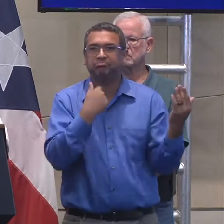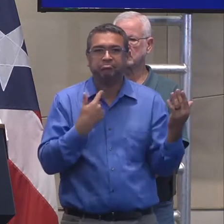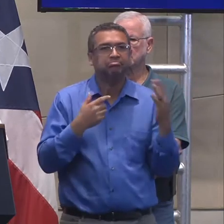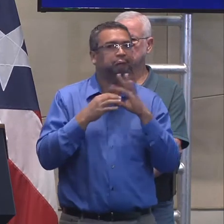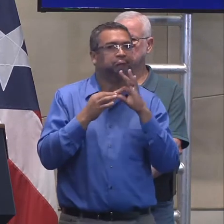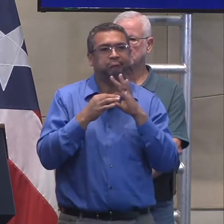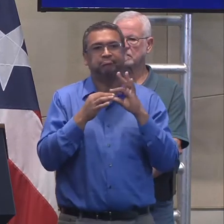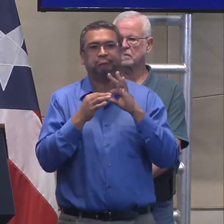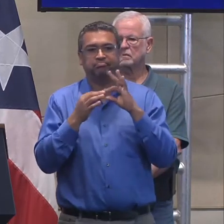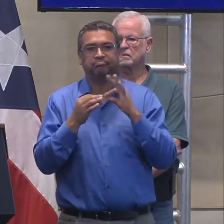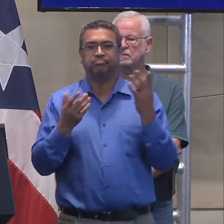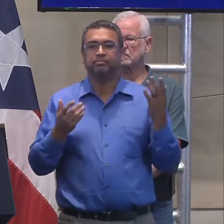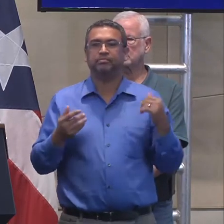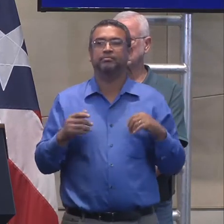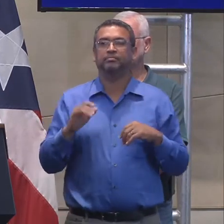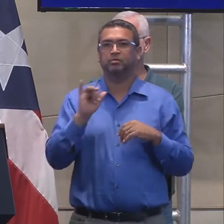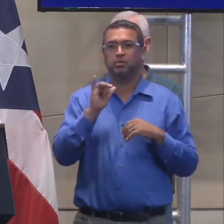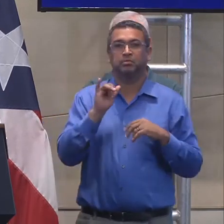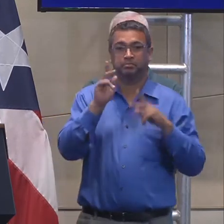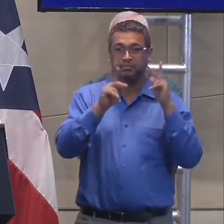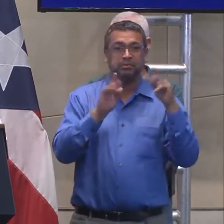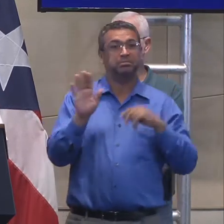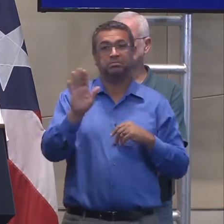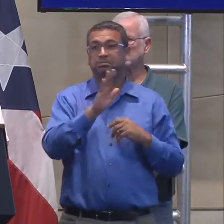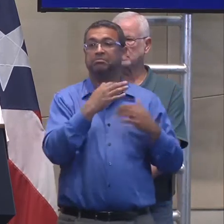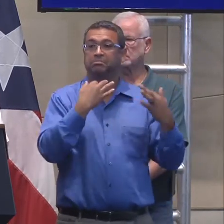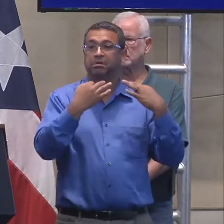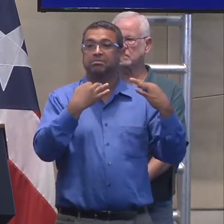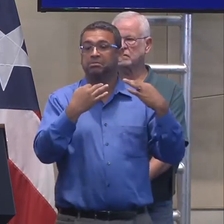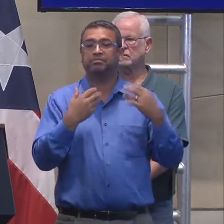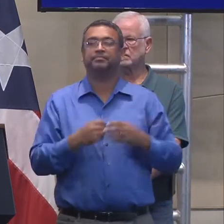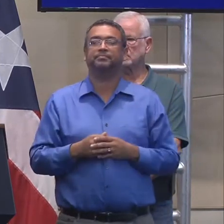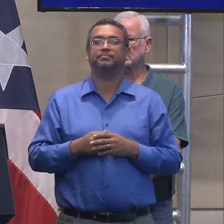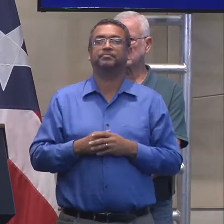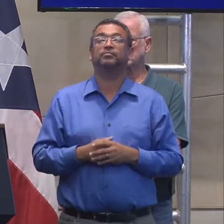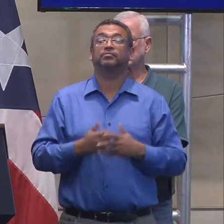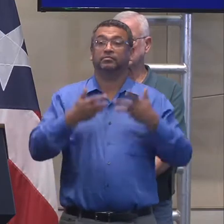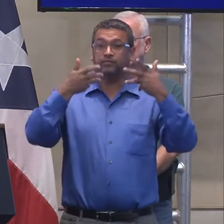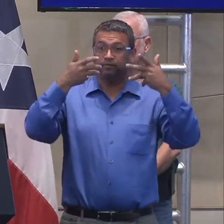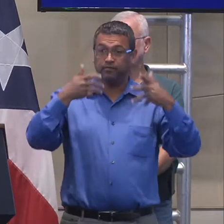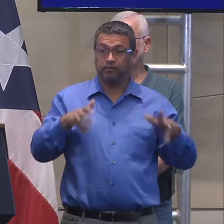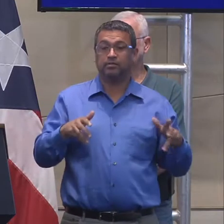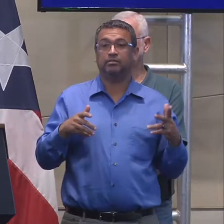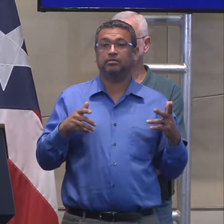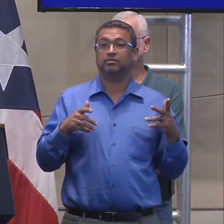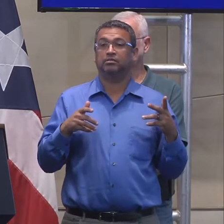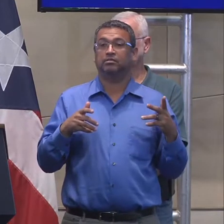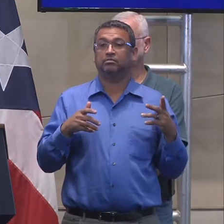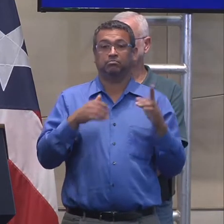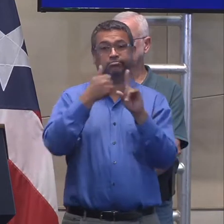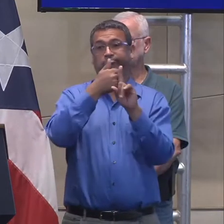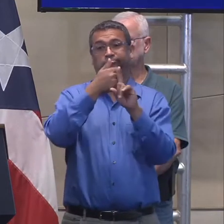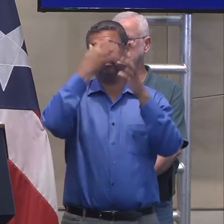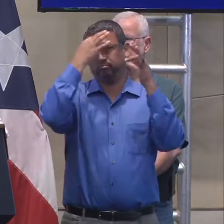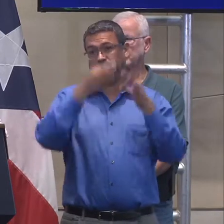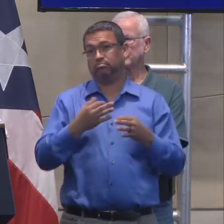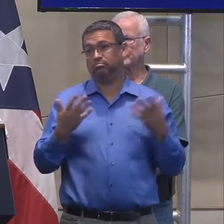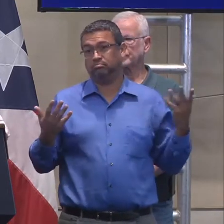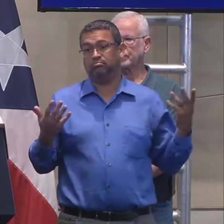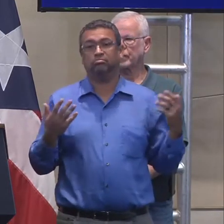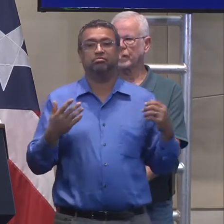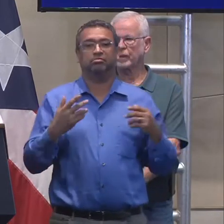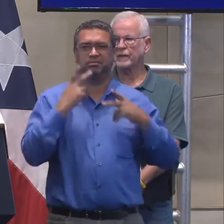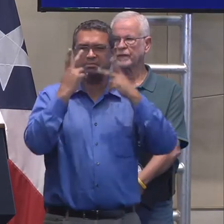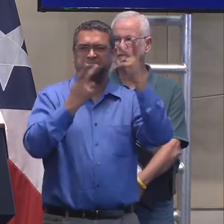también sus puntos de vista. Y, de la misma forma, inmediatamente después, una decisión que tomó el vicepresidente fue ver una